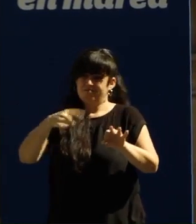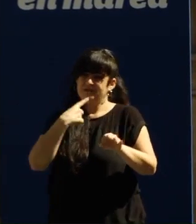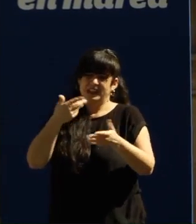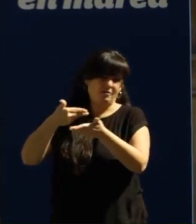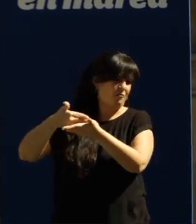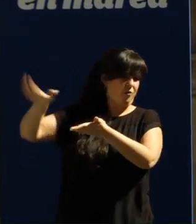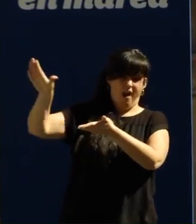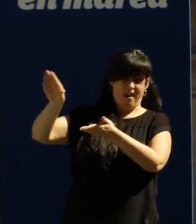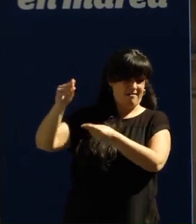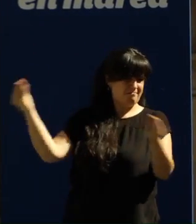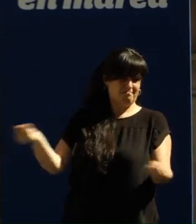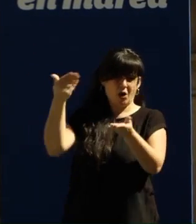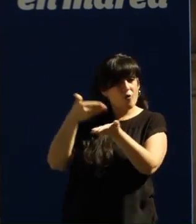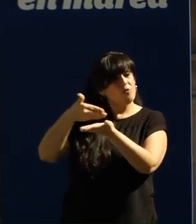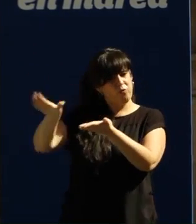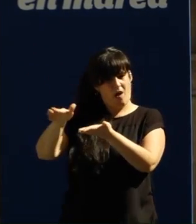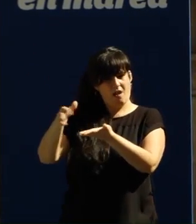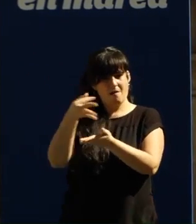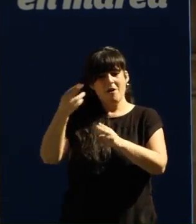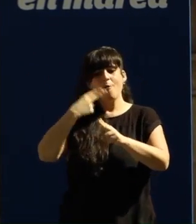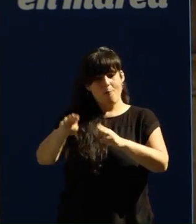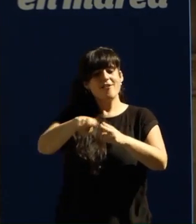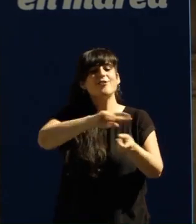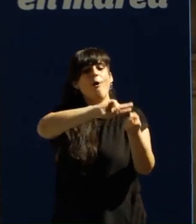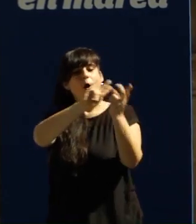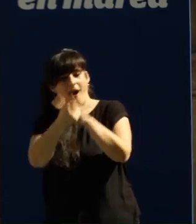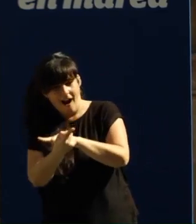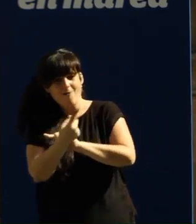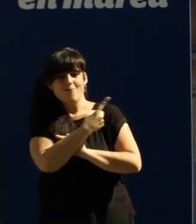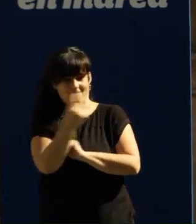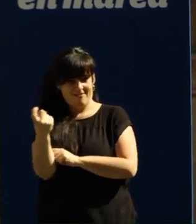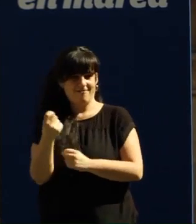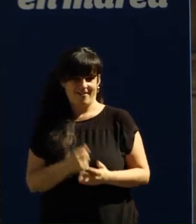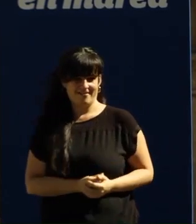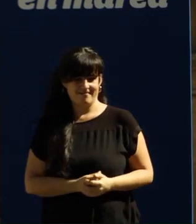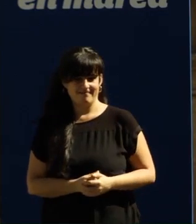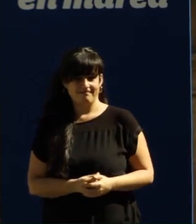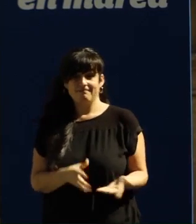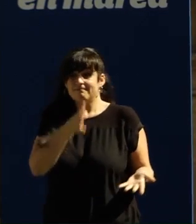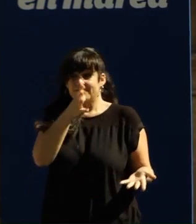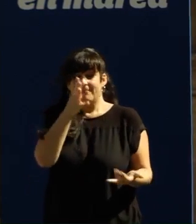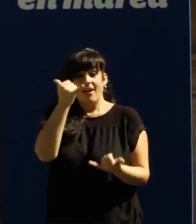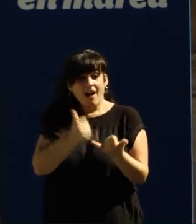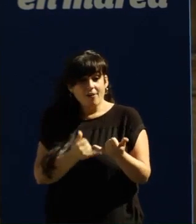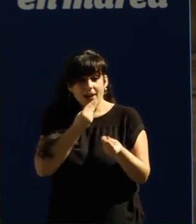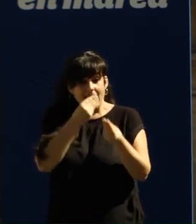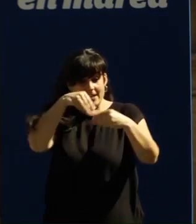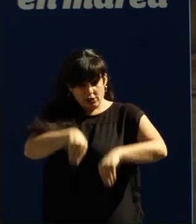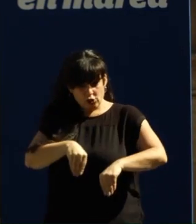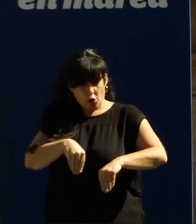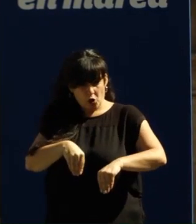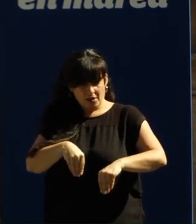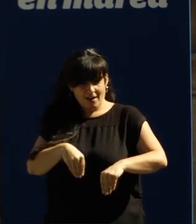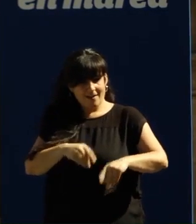e que deis en paso o cambio político que deis en paso a xente e que deis en paso a soberanía popular porque non pasa moitas veces na historia que a xente